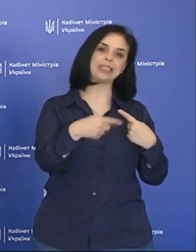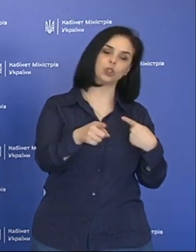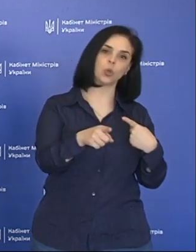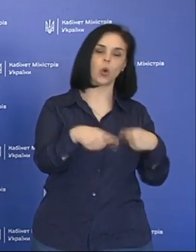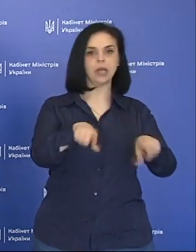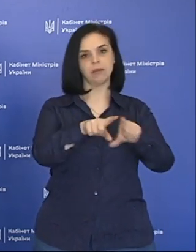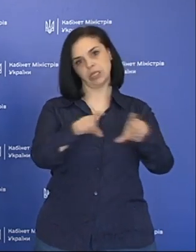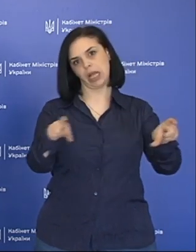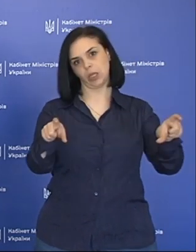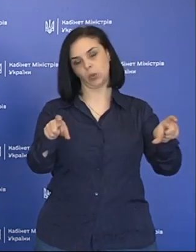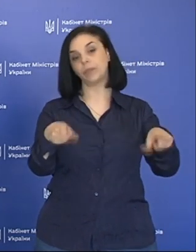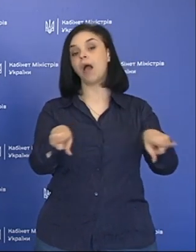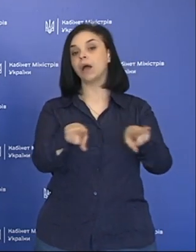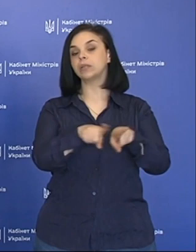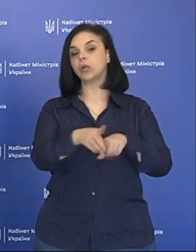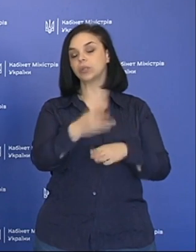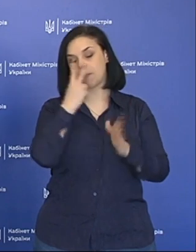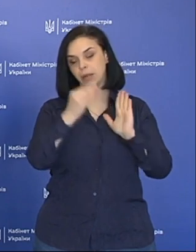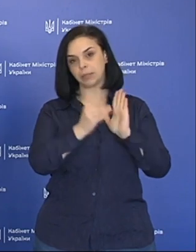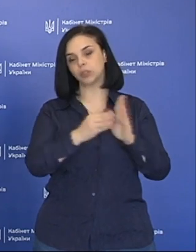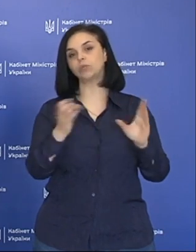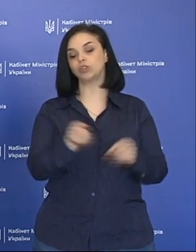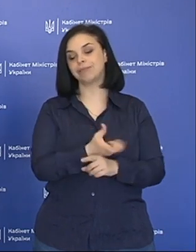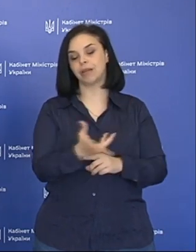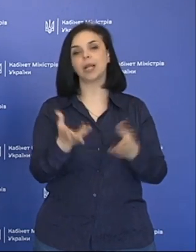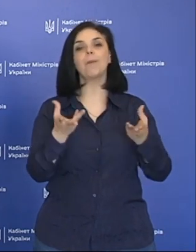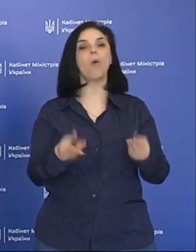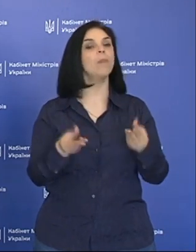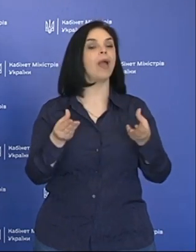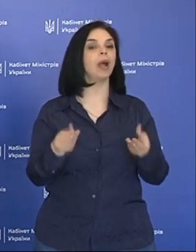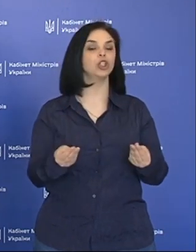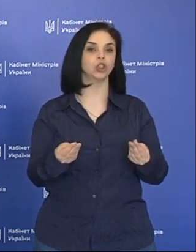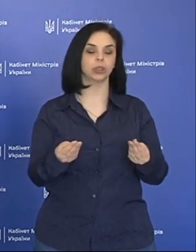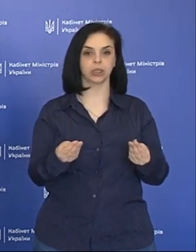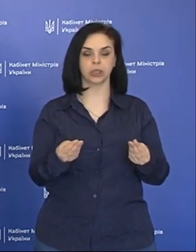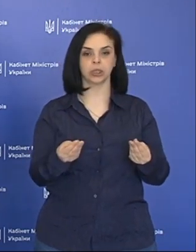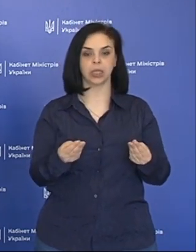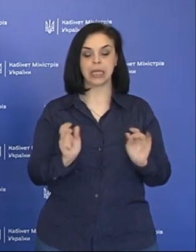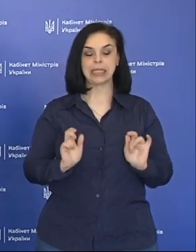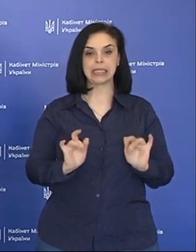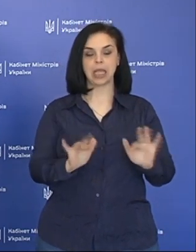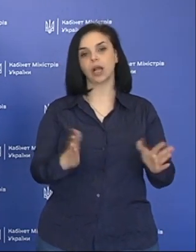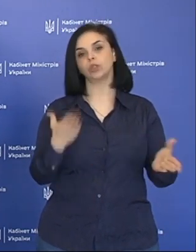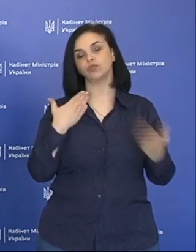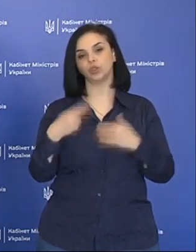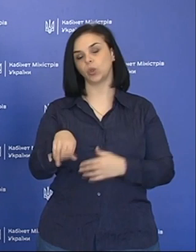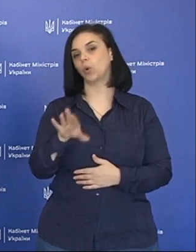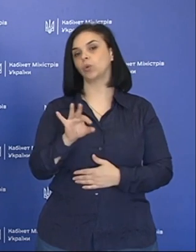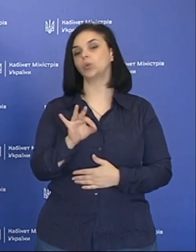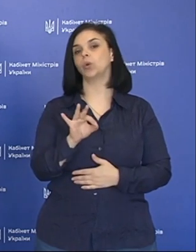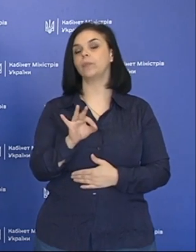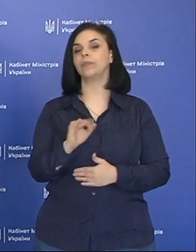закладу. Також ми передбачаємо ще ряд пом'якшених заходів щодо